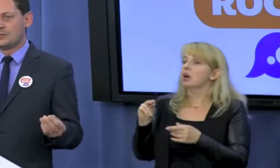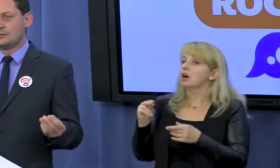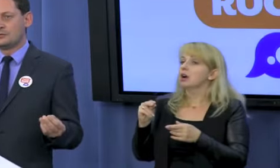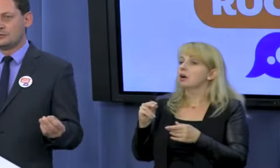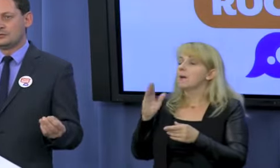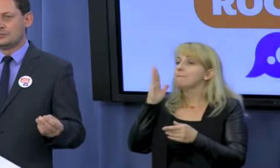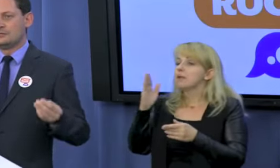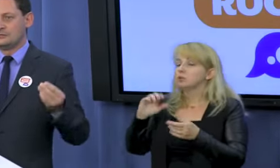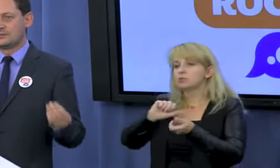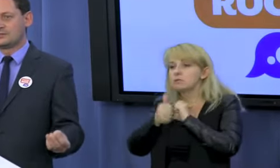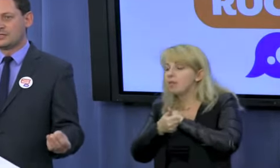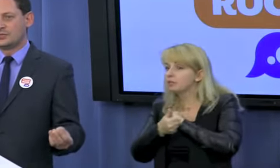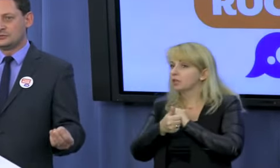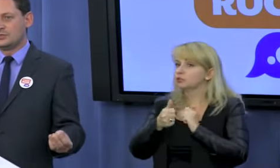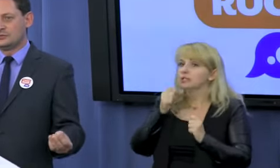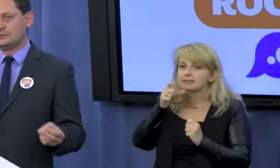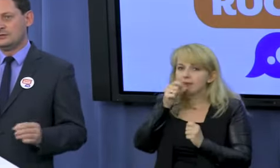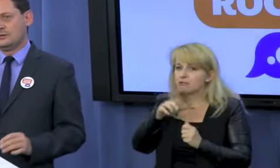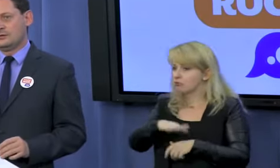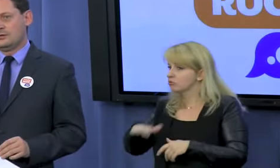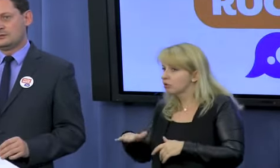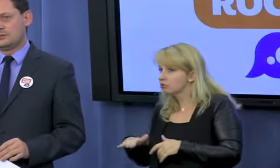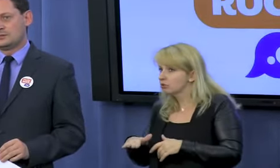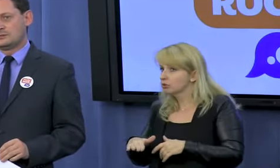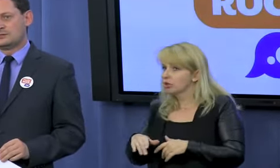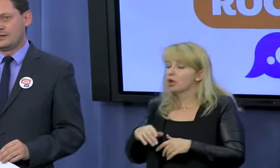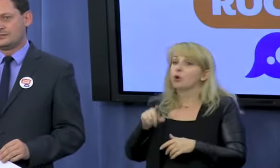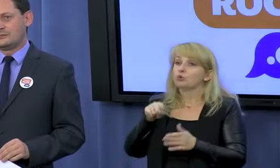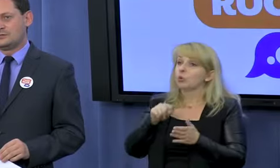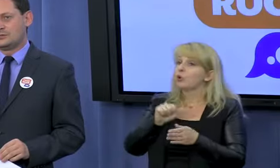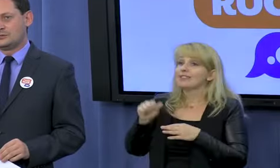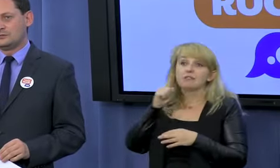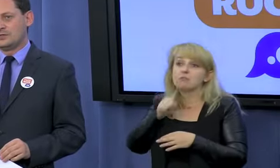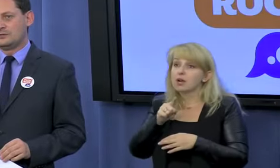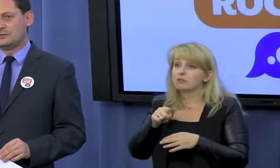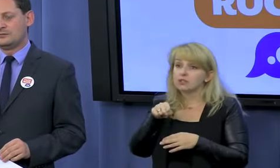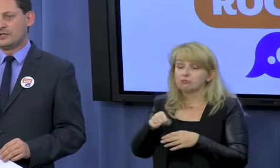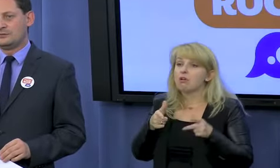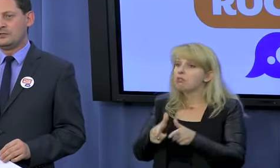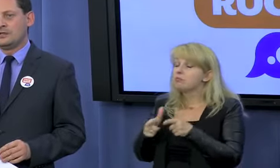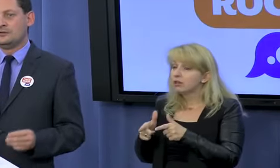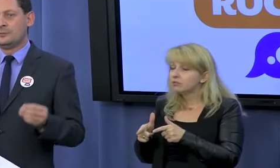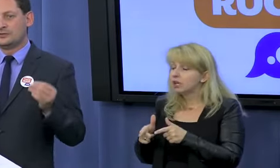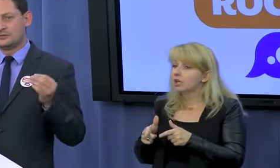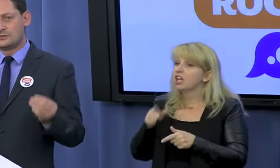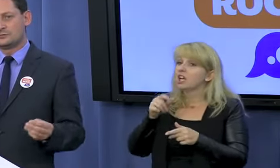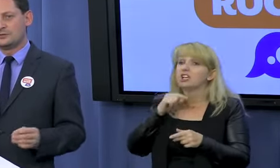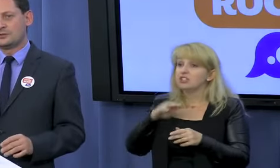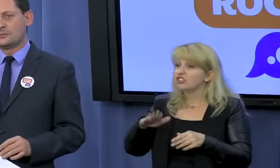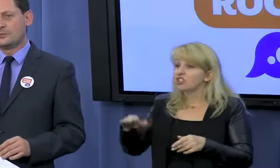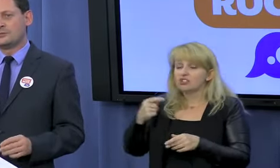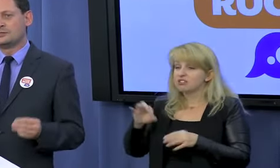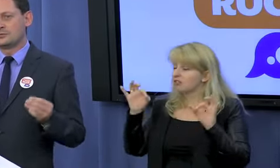zamieniać ról, czyli oskarżać dzieci o to, że są sprawcami tych czynów, a nie ofiarami, dopóki nie